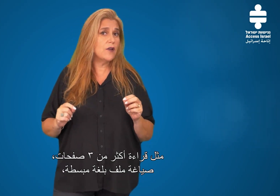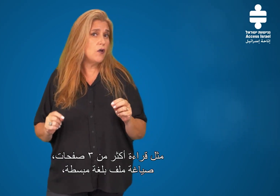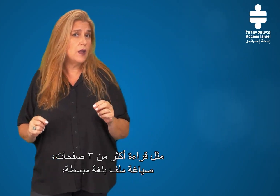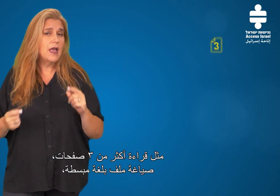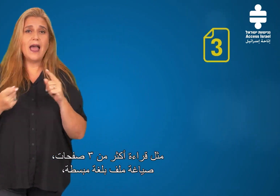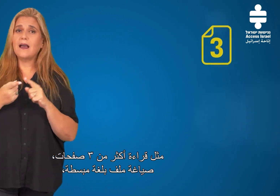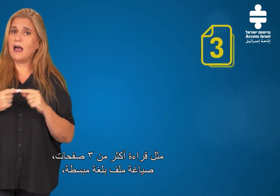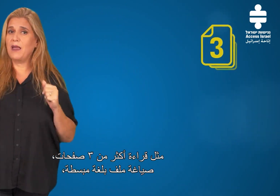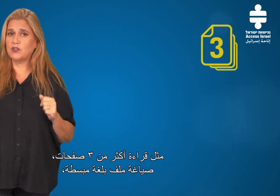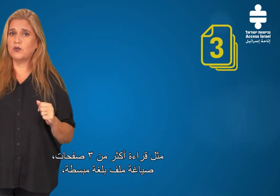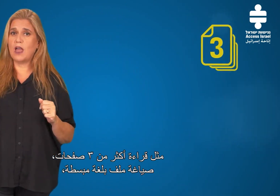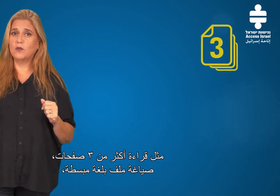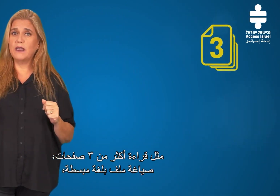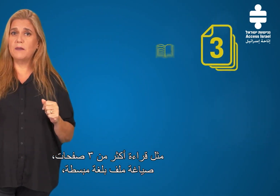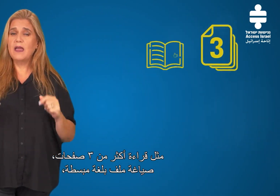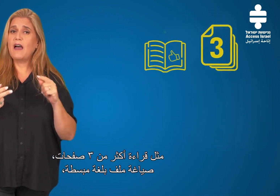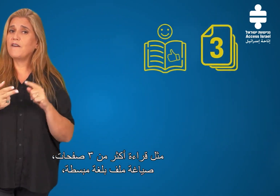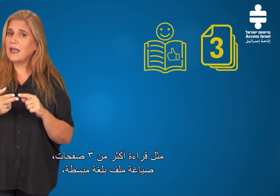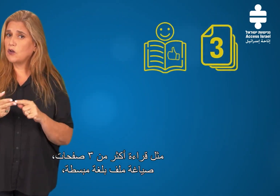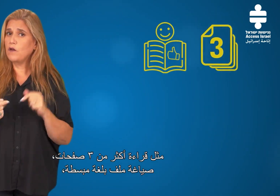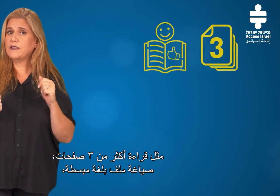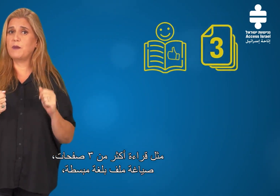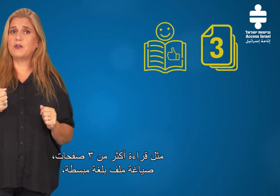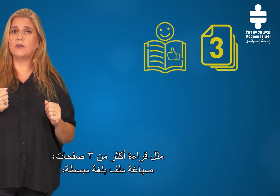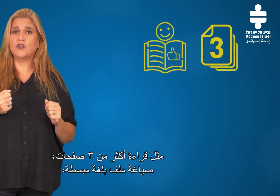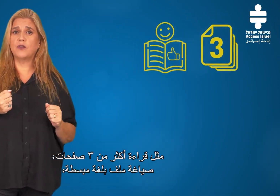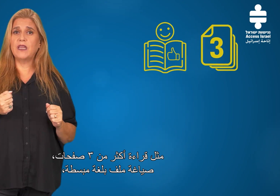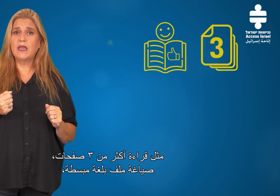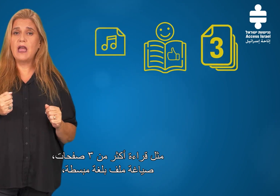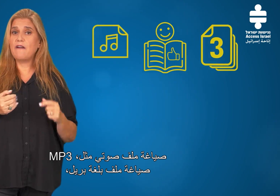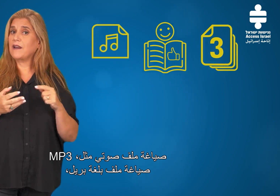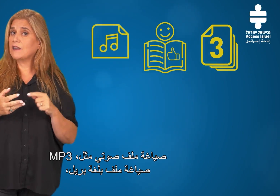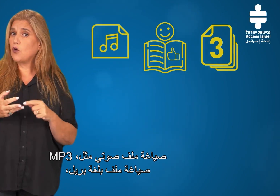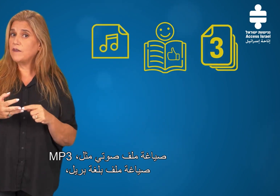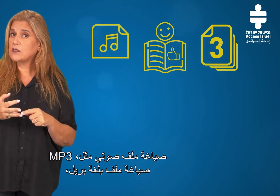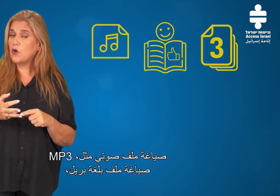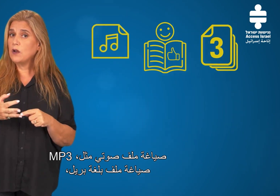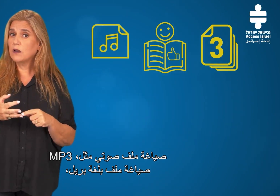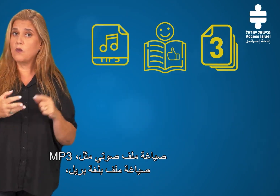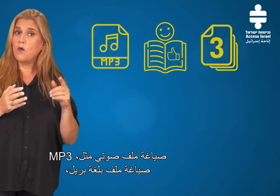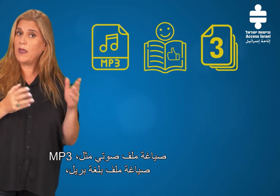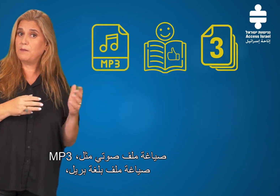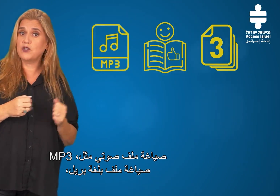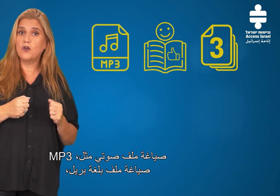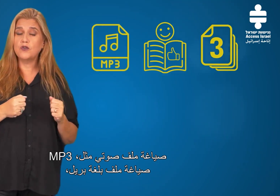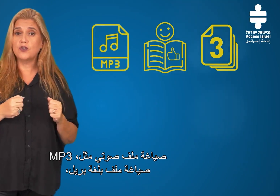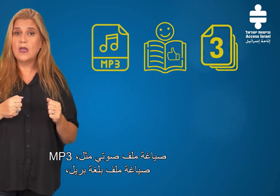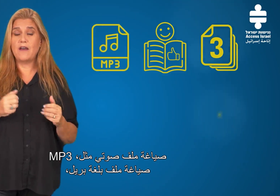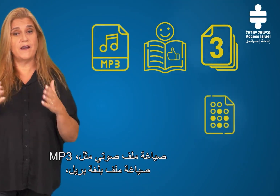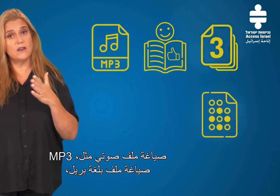כגון הקראה מעל שלושה עמודים, הפקת קובץ בפישוט לשוני, הפקת קובץ קול כמו MP3, הפקת